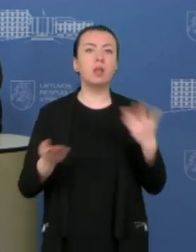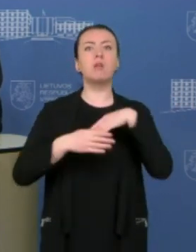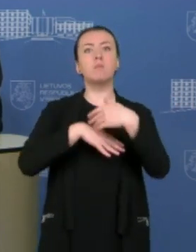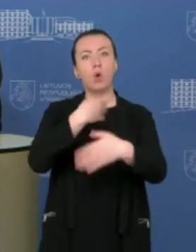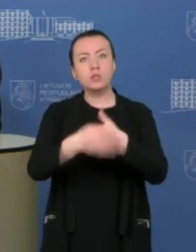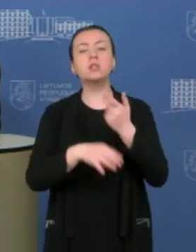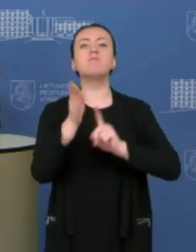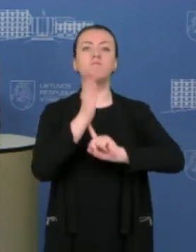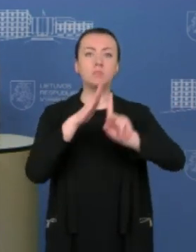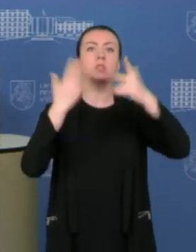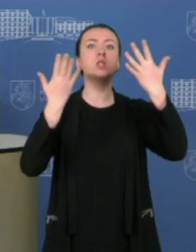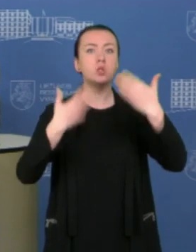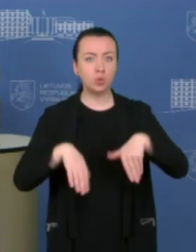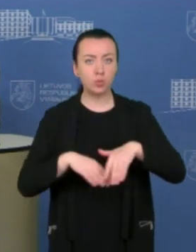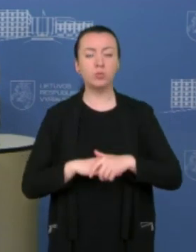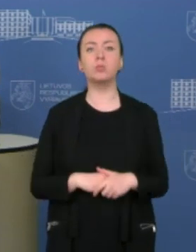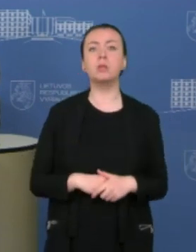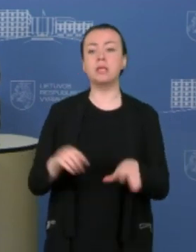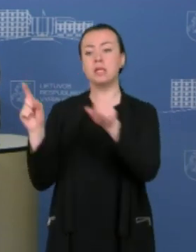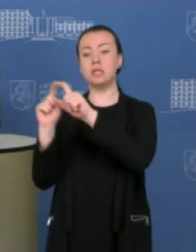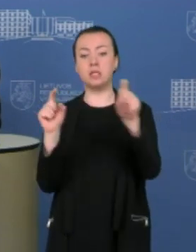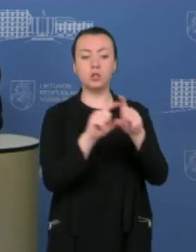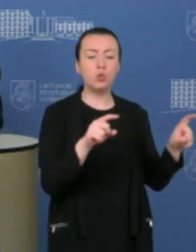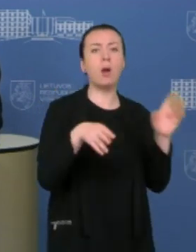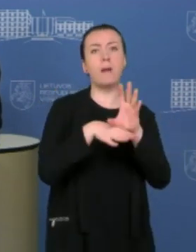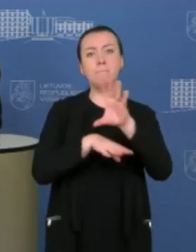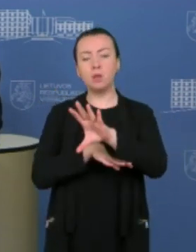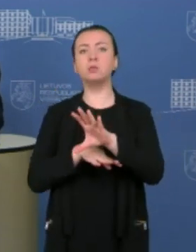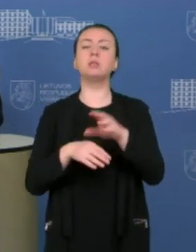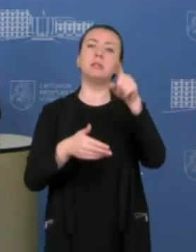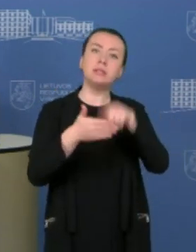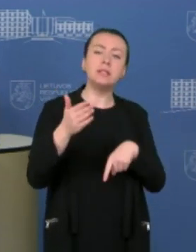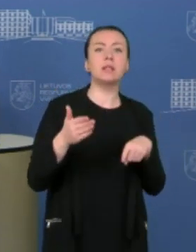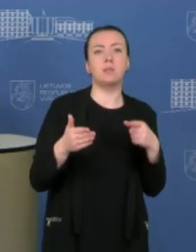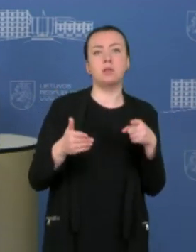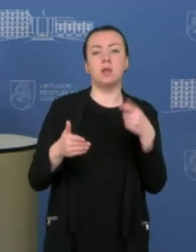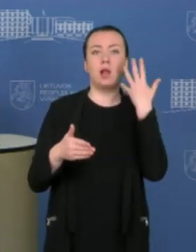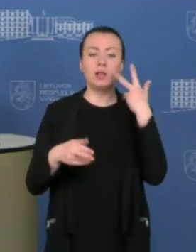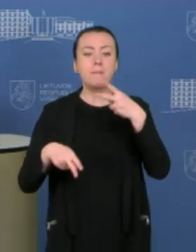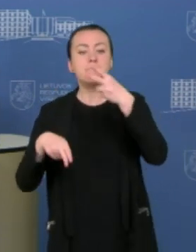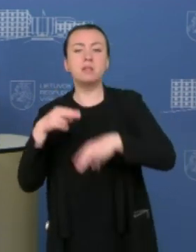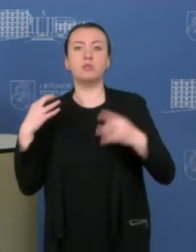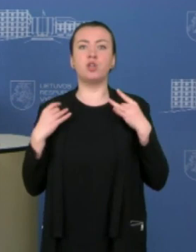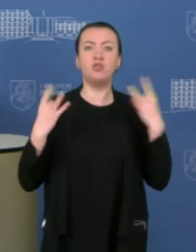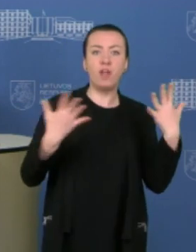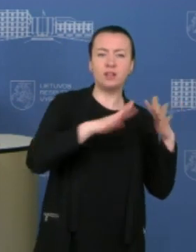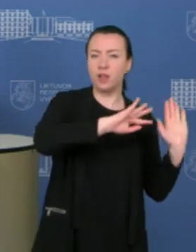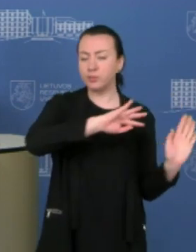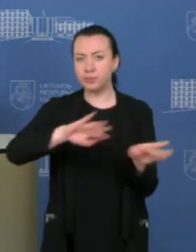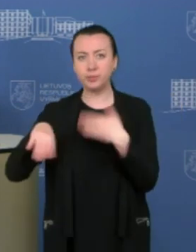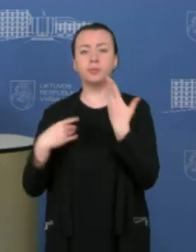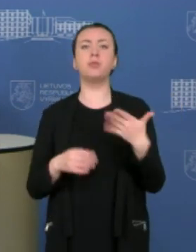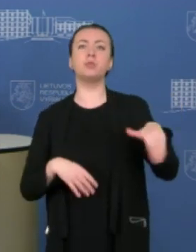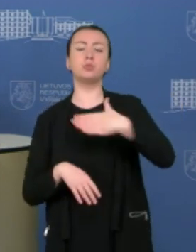įsivažiuoja iš atitinkamų institucijų ir gamintojų. Mes jau tikime, kad pasibaigus visom šventėm, mes visi